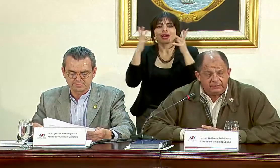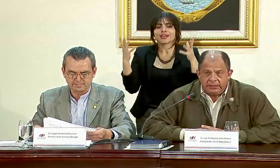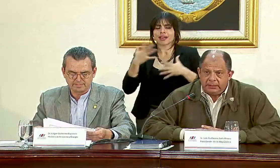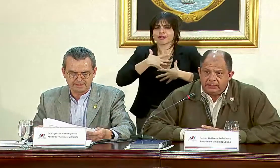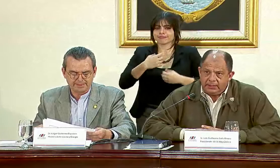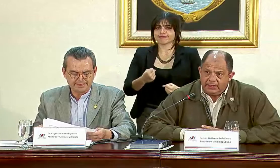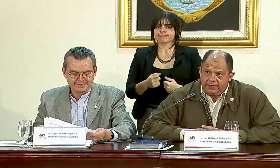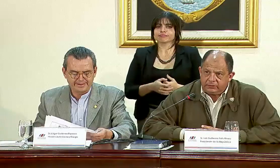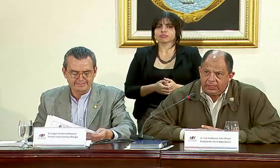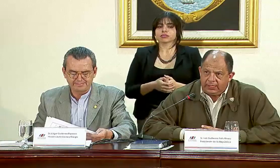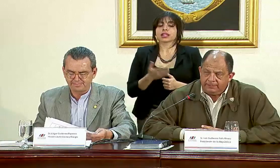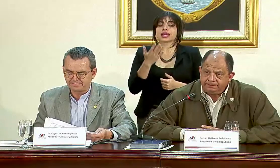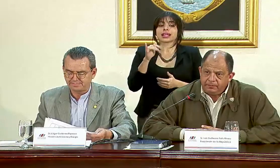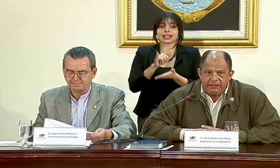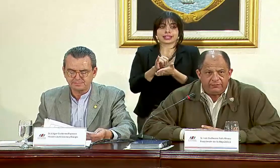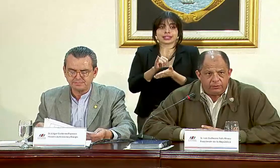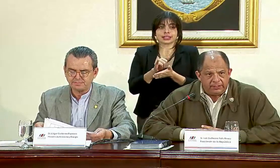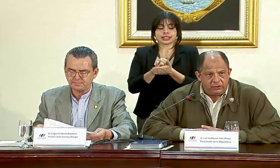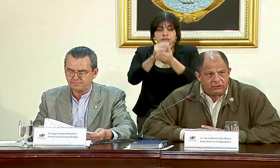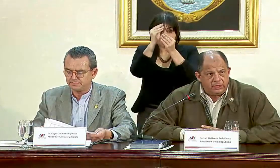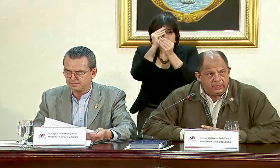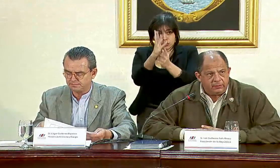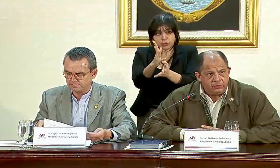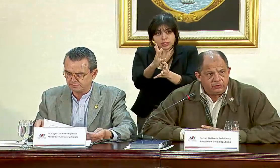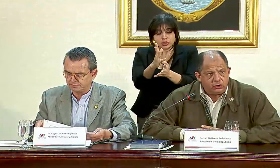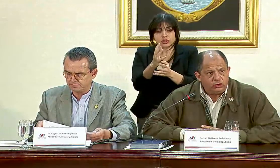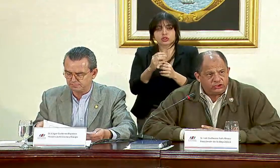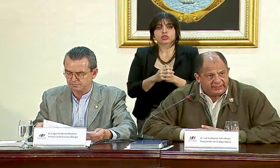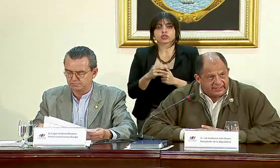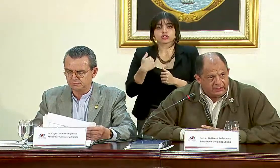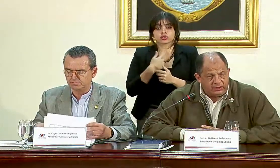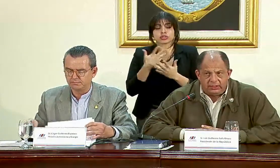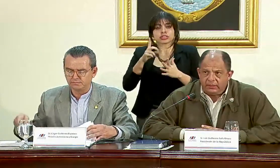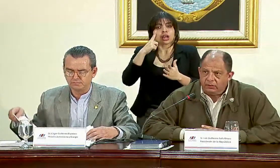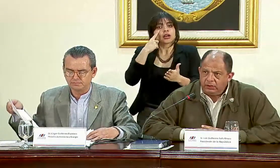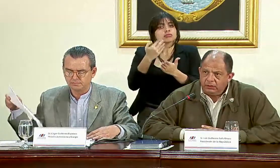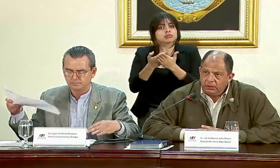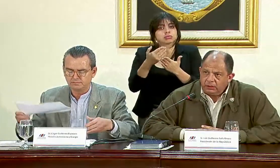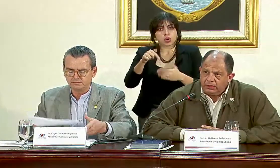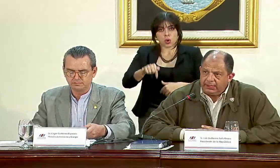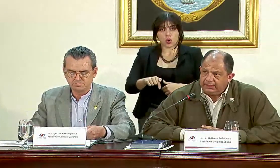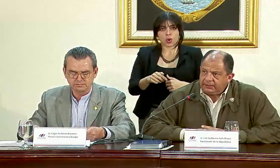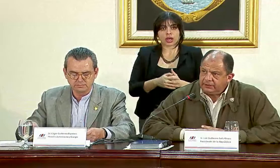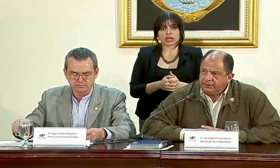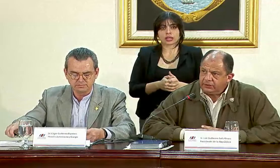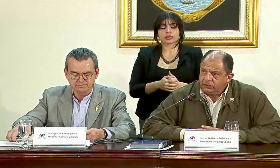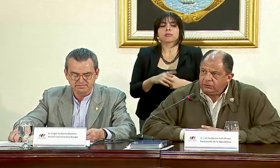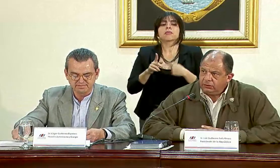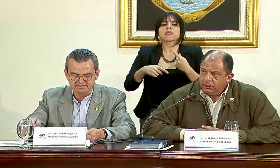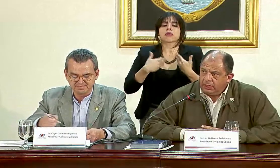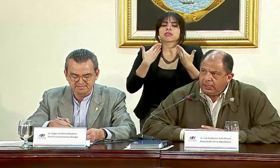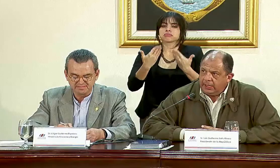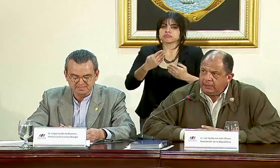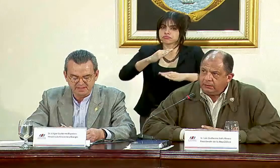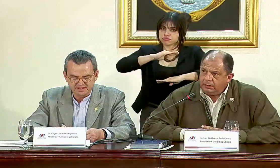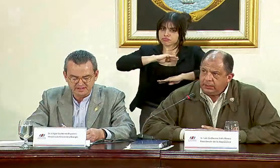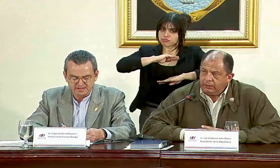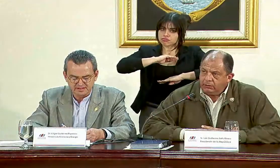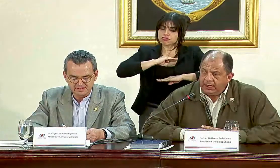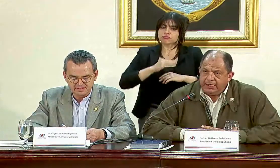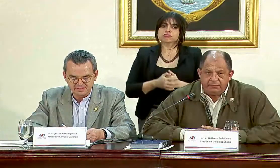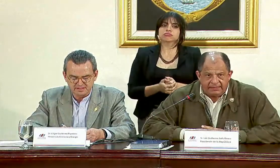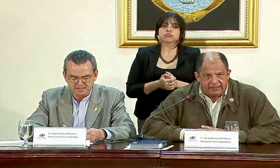confianza de que esta información que hemos constatado el día de hoy dará satisfacción a